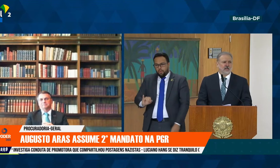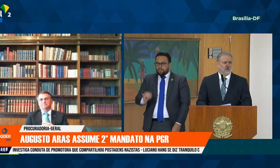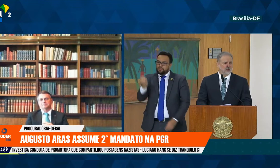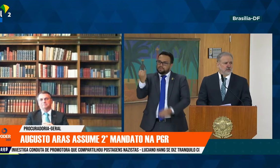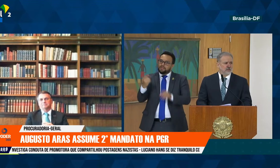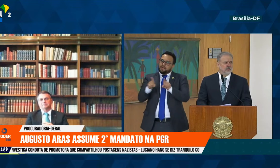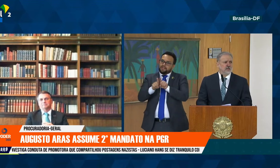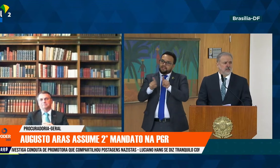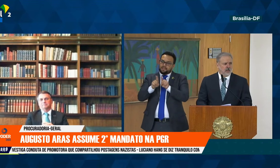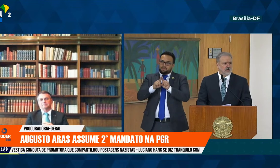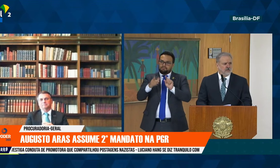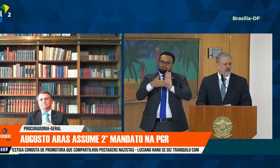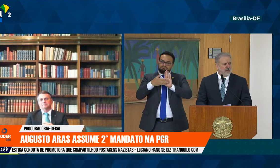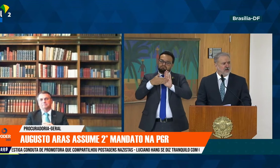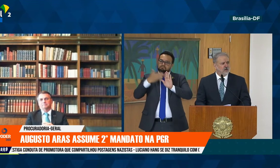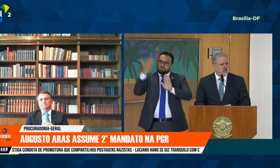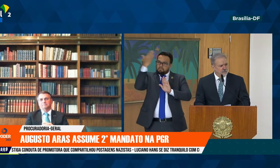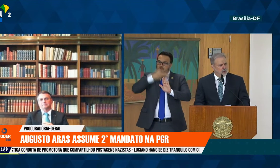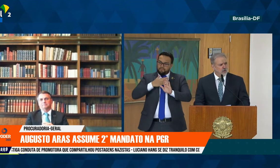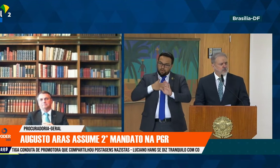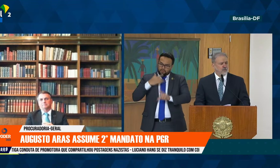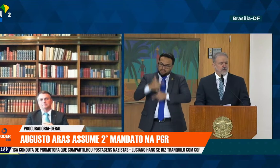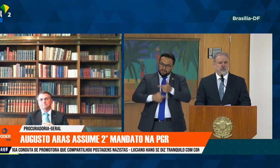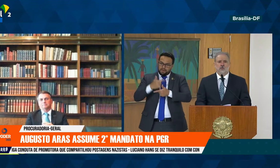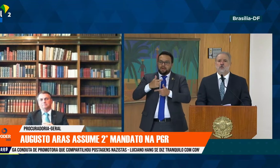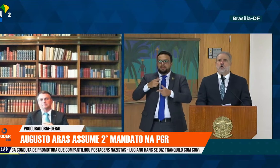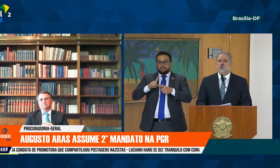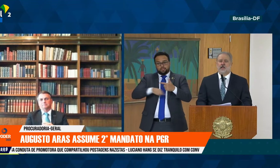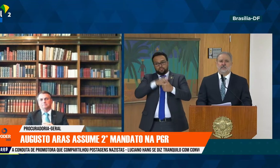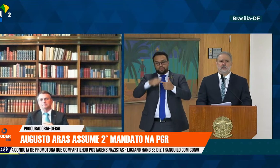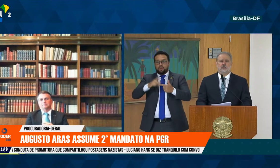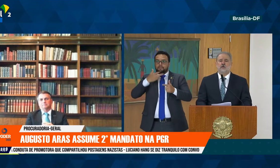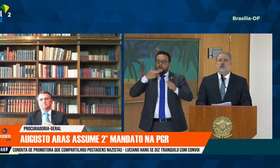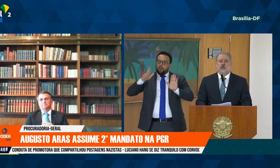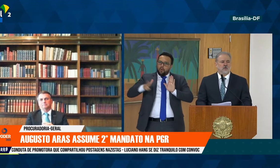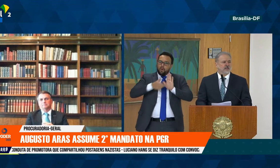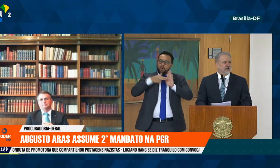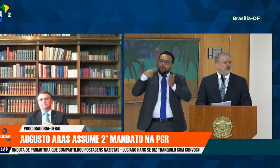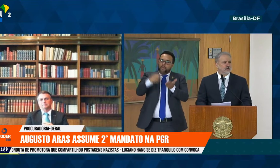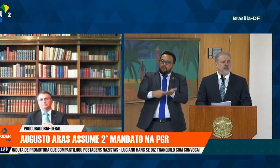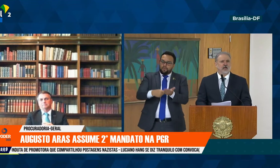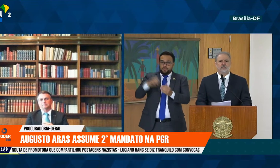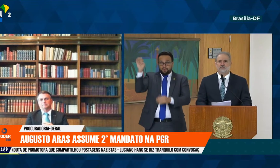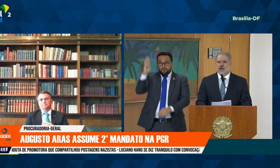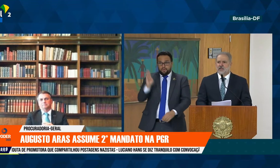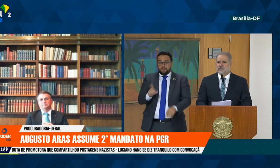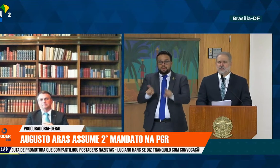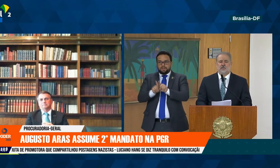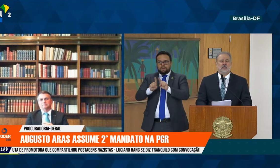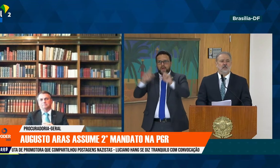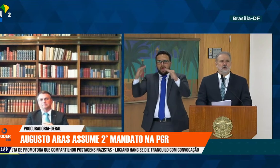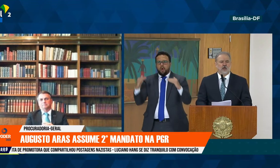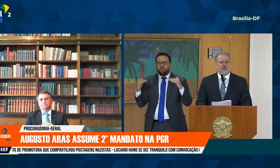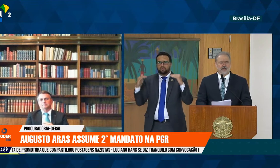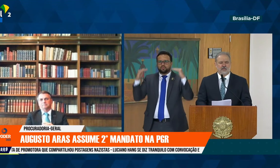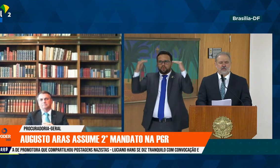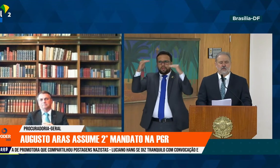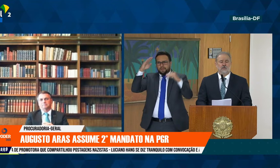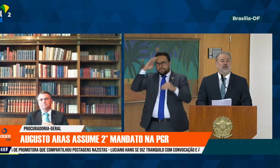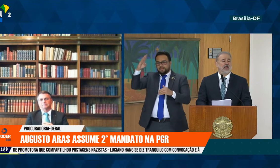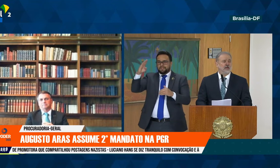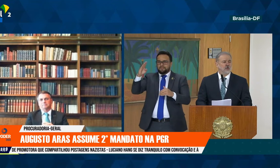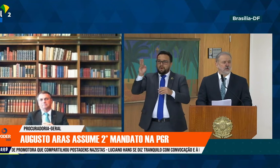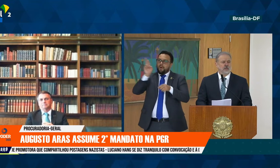também prestar contas e renovar o meu compromisso com o Brasil e com as autoridades máximas que o